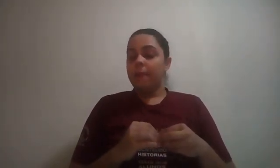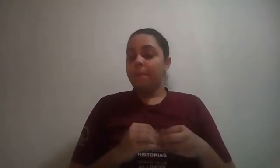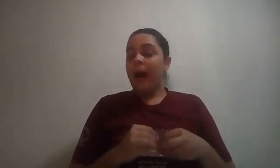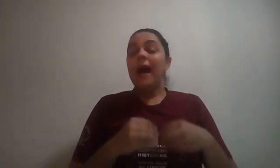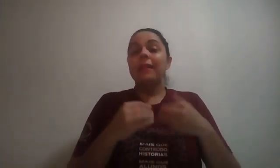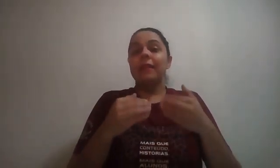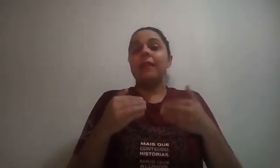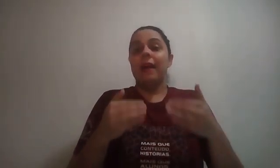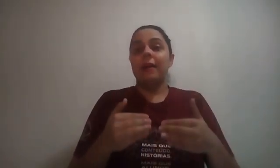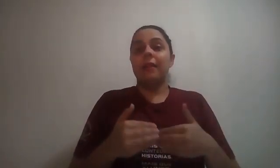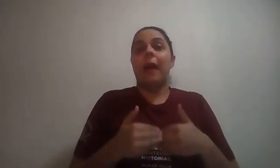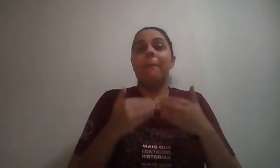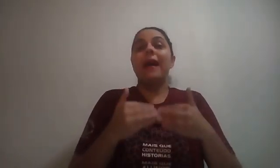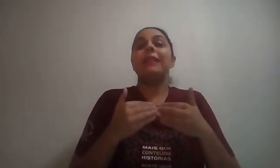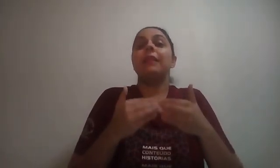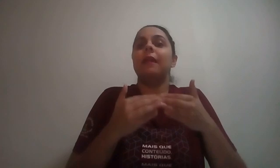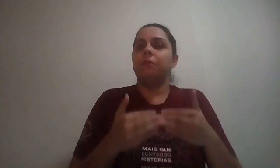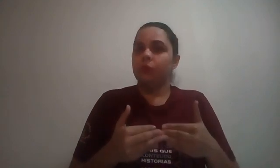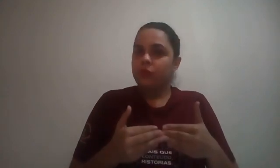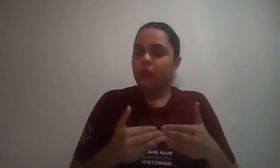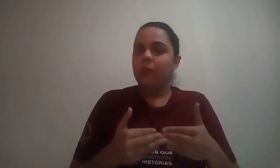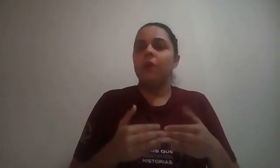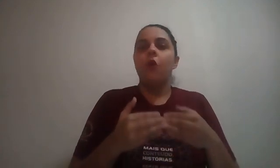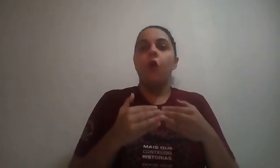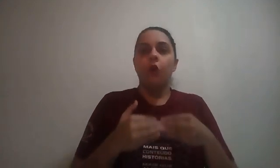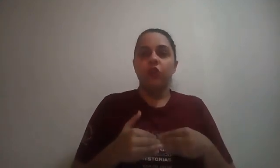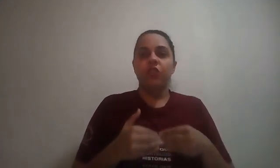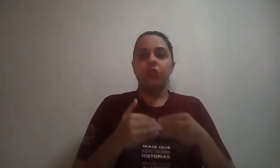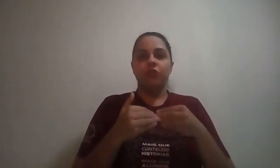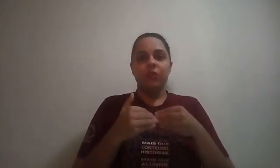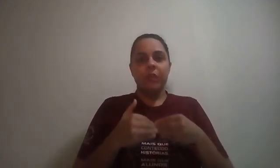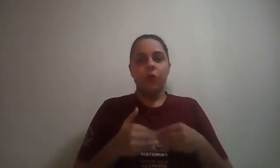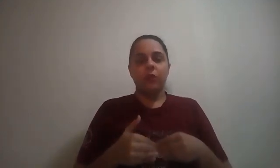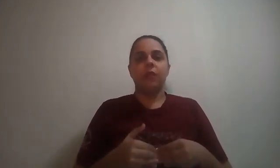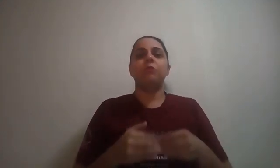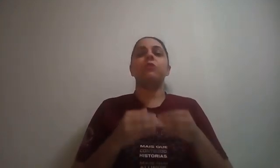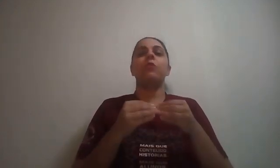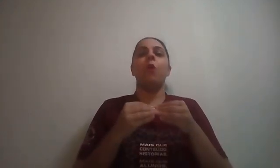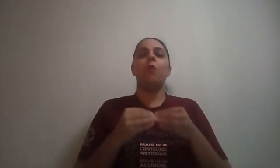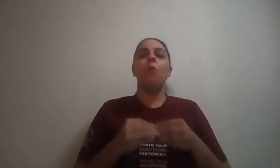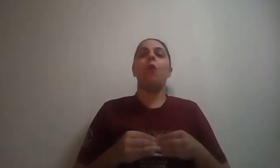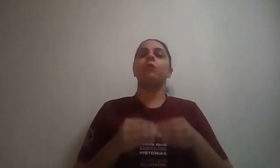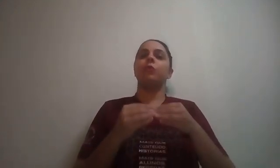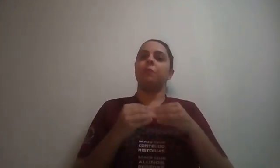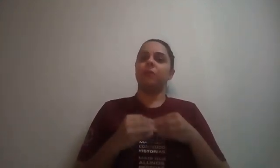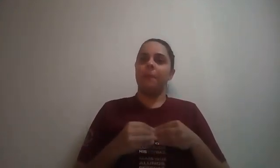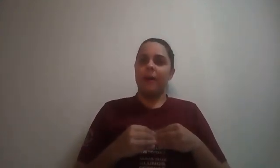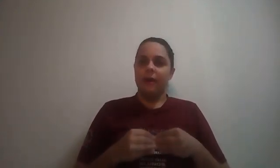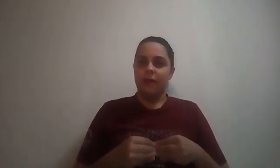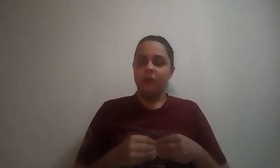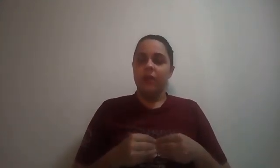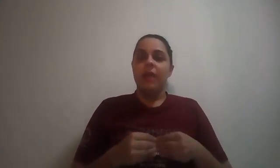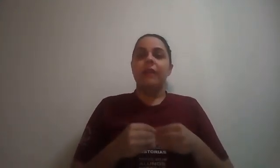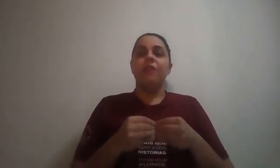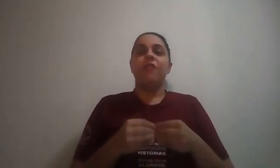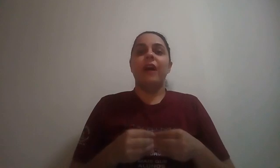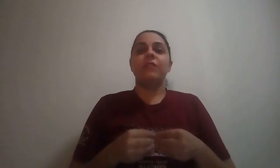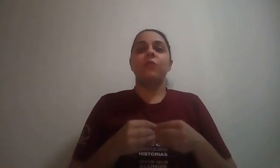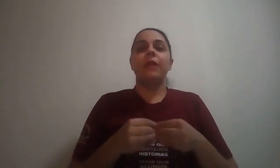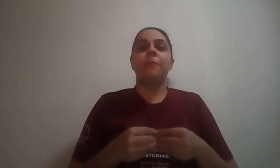a partir daí, a partir da bússola, hoje nós nos encontramos com um outro tipo de aparelho que faz com que